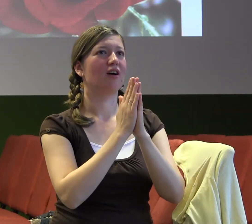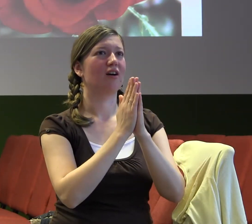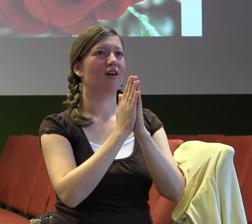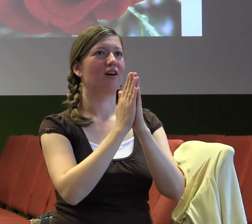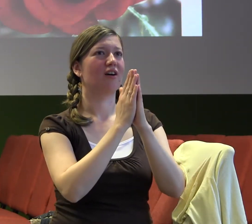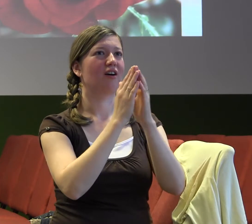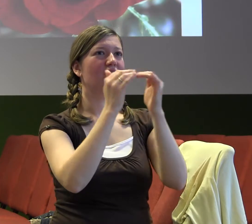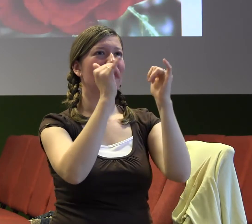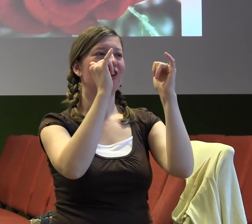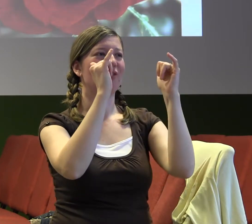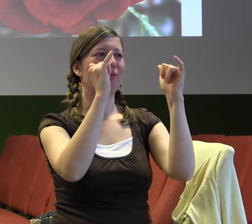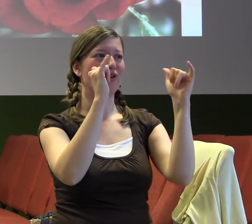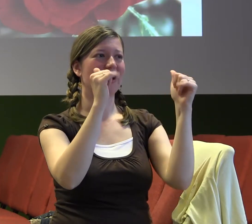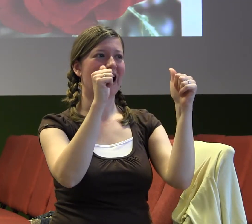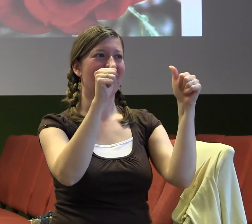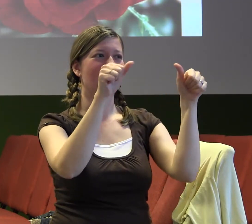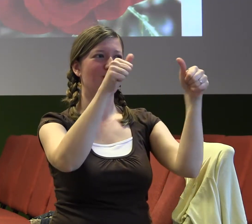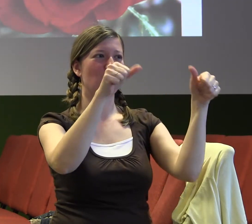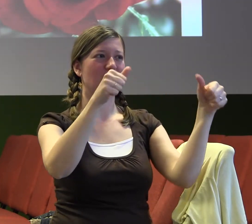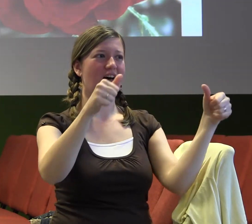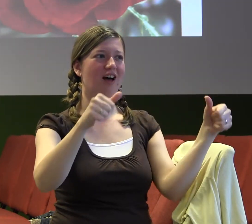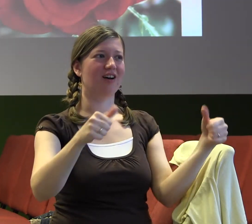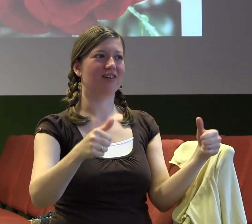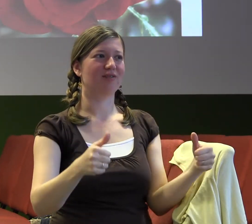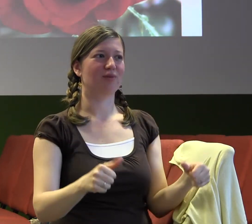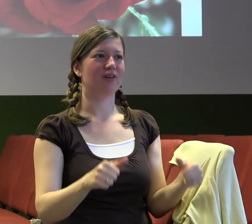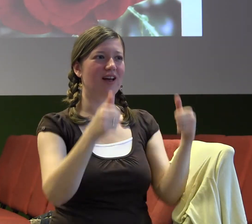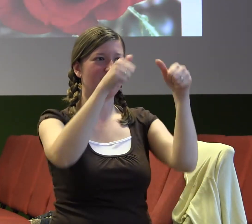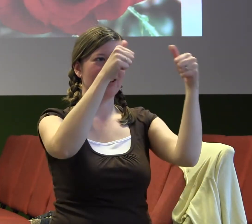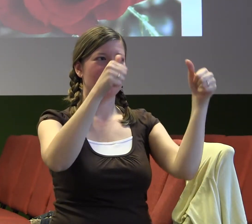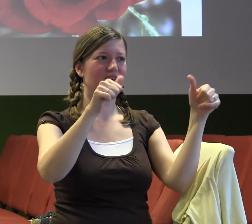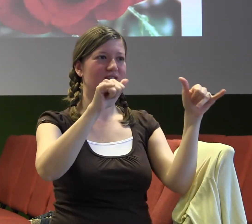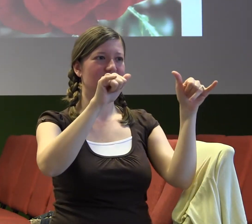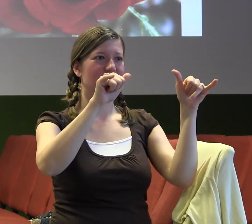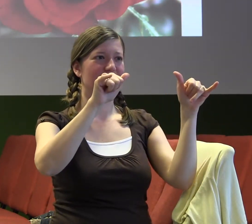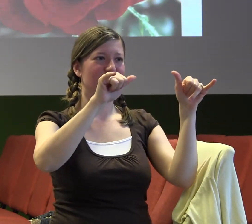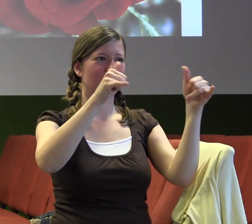utracíme svoje peníze, to, jak investujeme do svých vztahů a další věci.